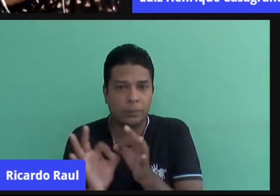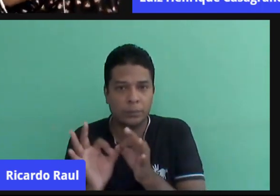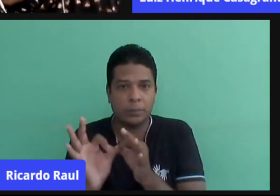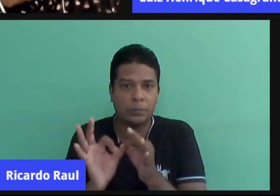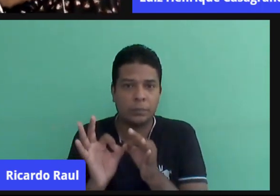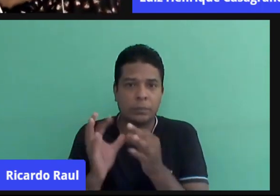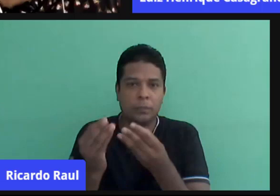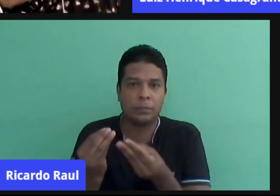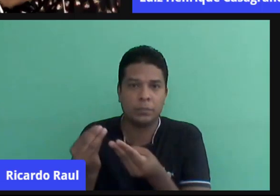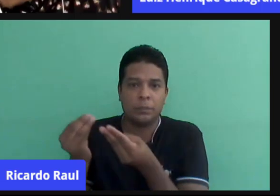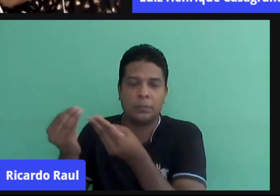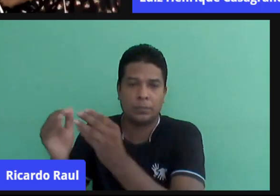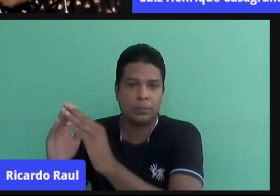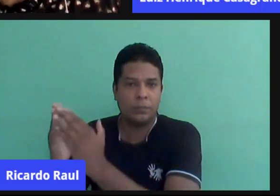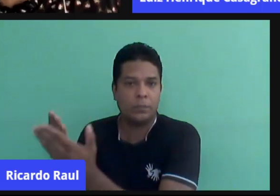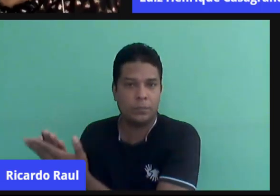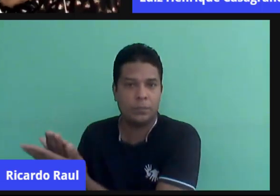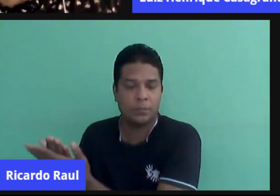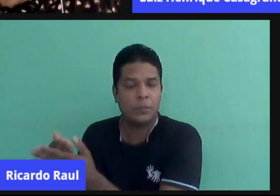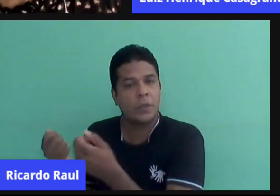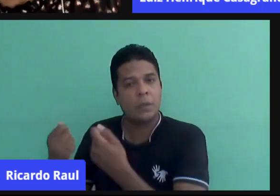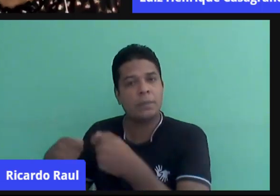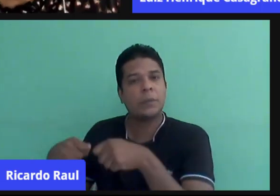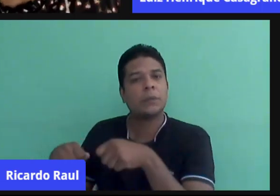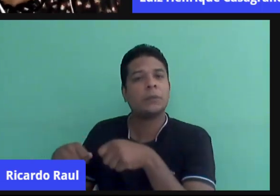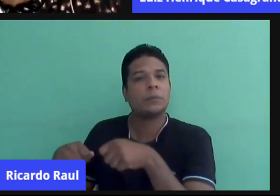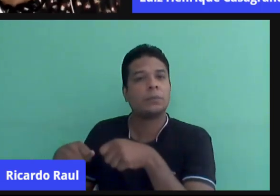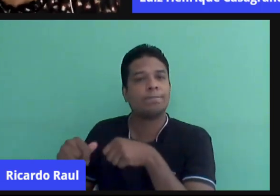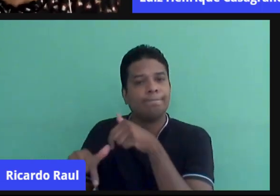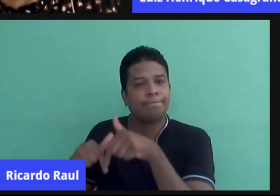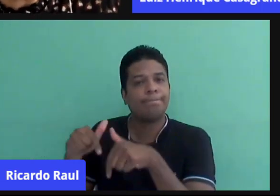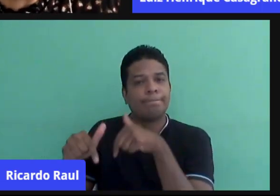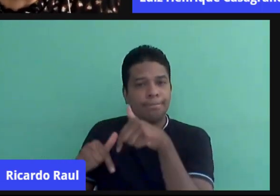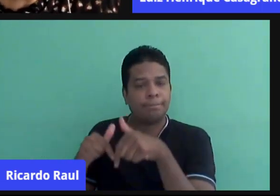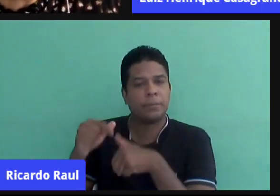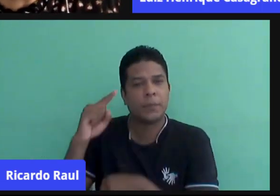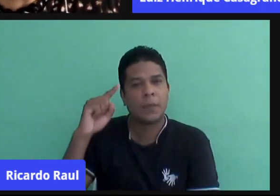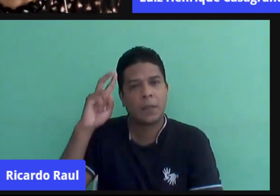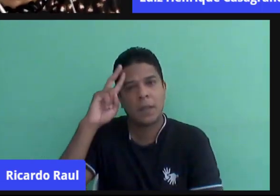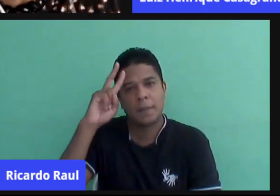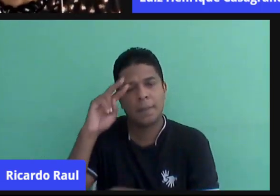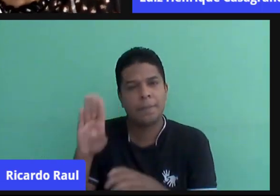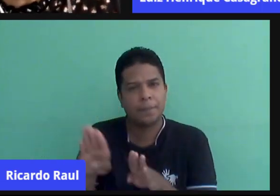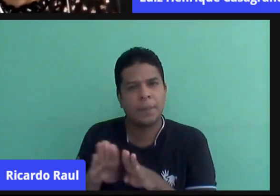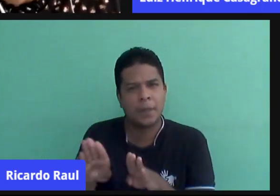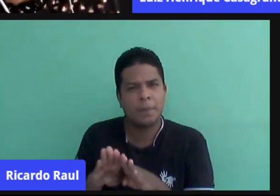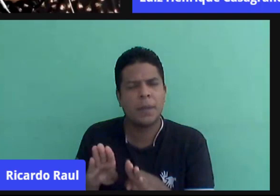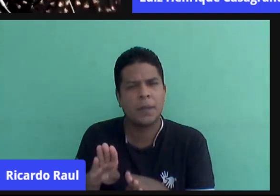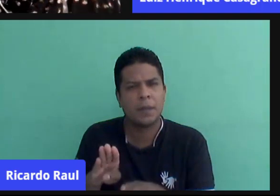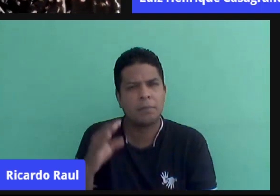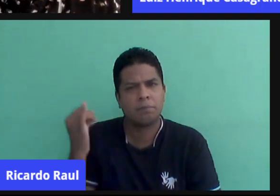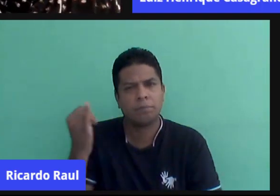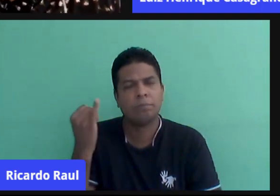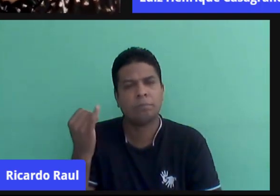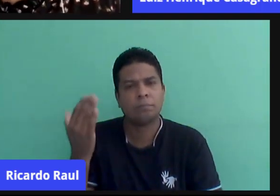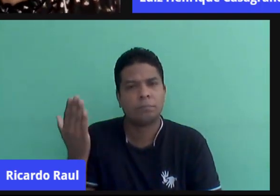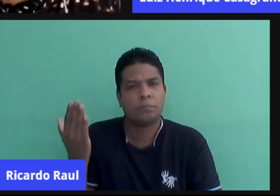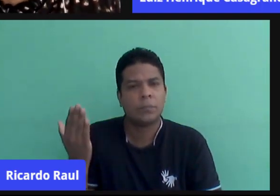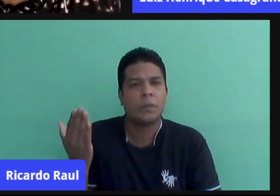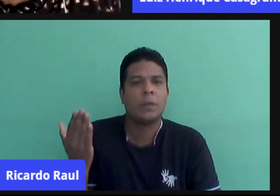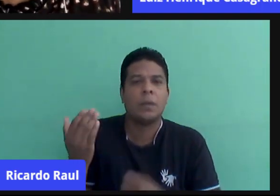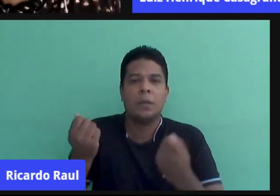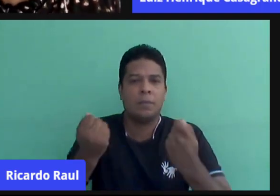distribuir para a rede. Então, eu preciso trabalhar com ele. E lembrando também, né, Luiz, acho que uma coisa importante. Eu não